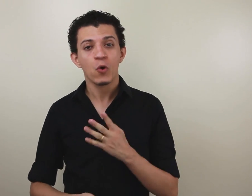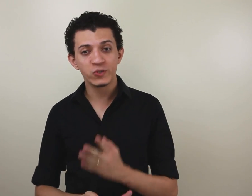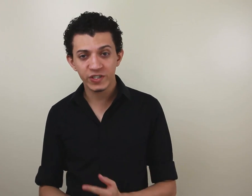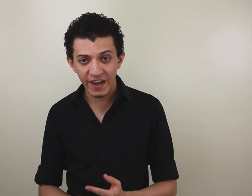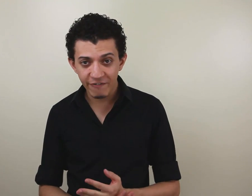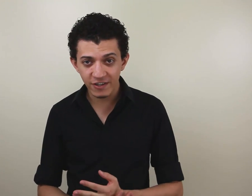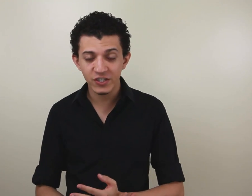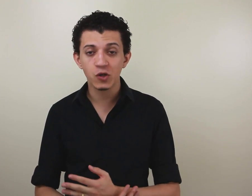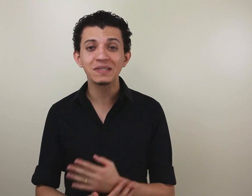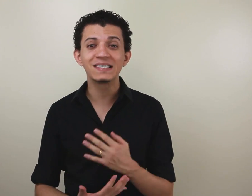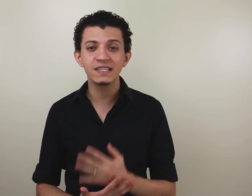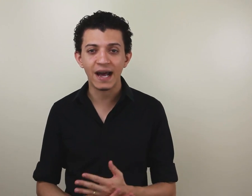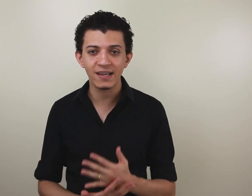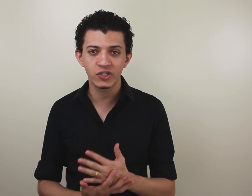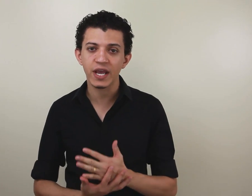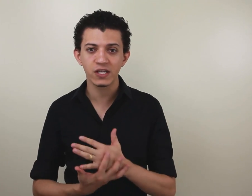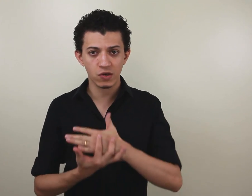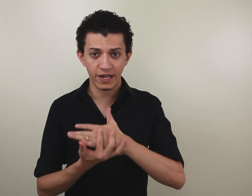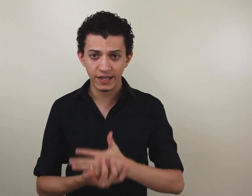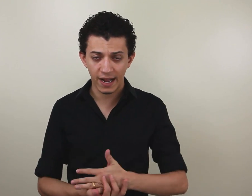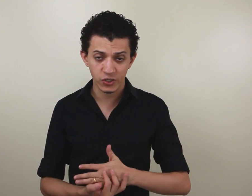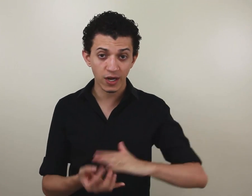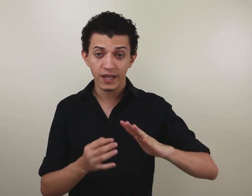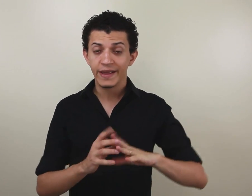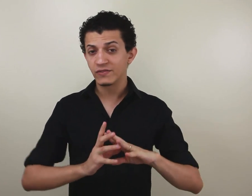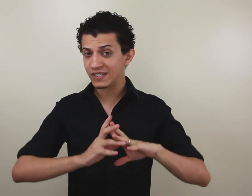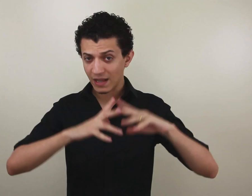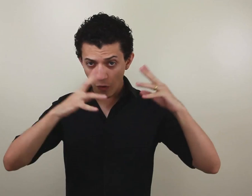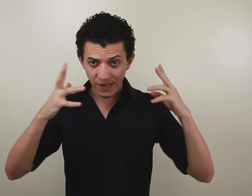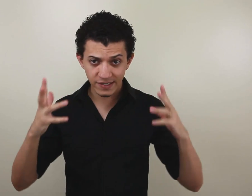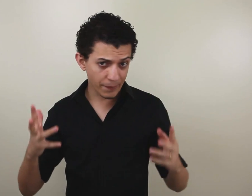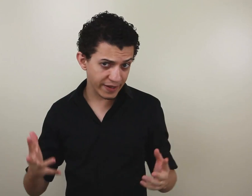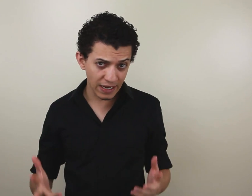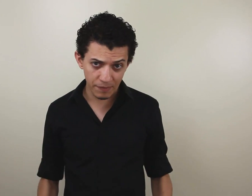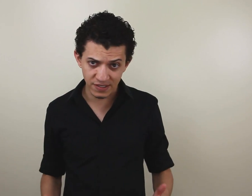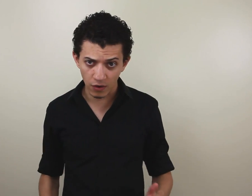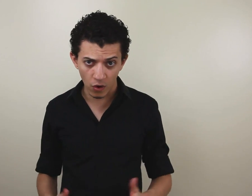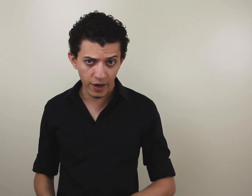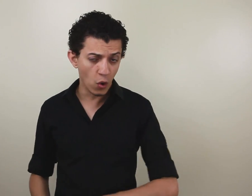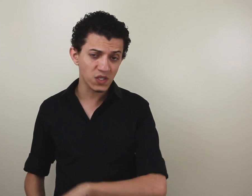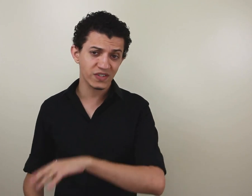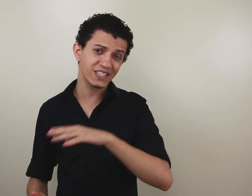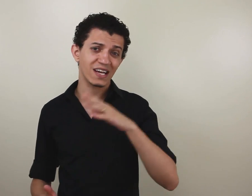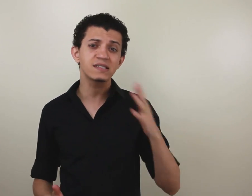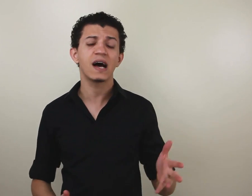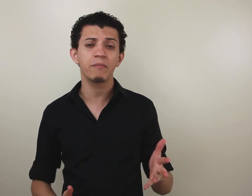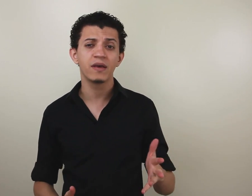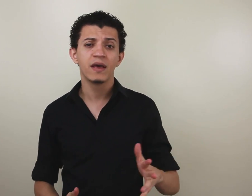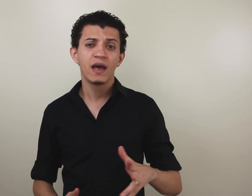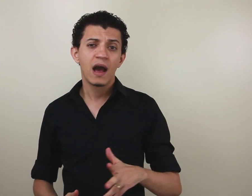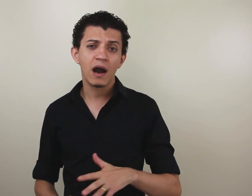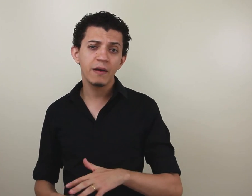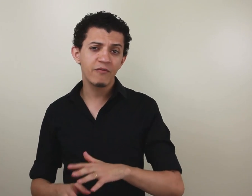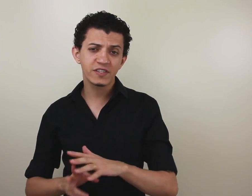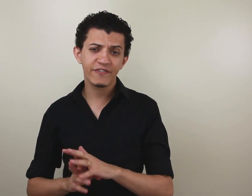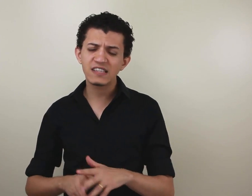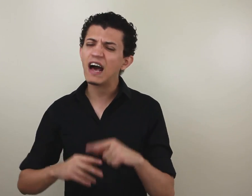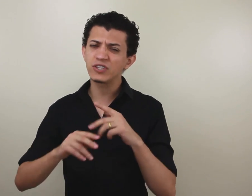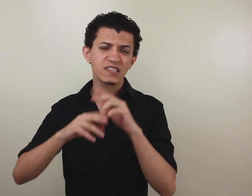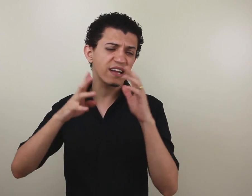onde a vai refletir sobre sinais de escolaridade. Olha, se você está começando a aprender Libras agora, ou se você já sabe, aí você fala assim, ah, eu já sei